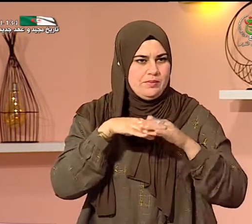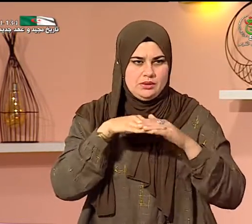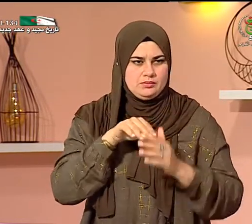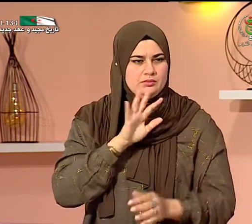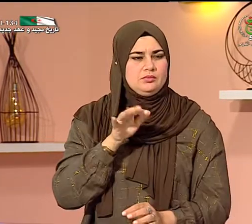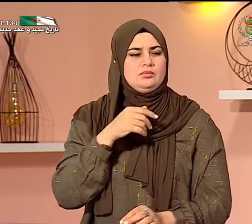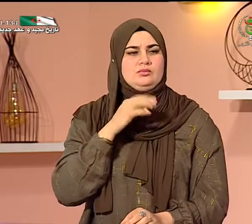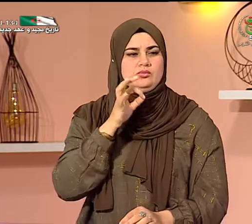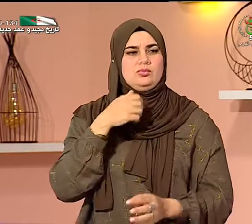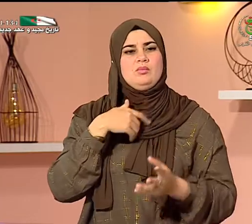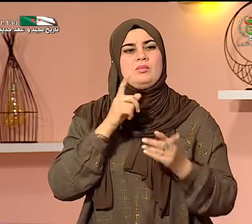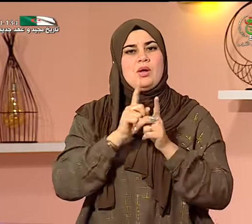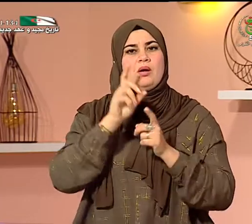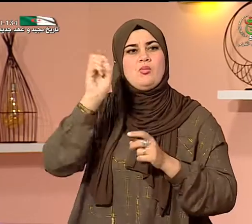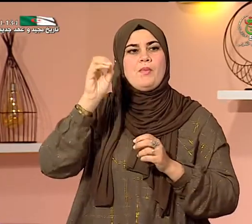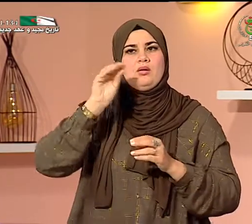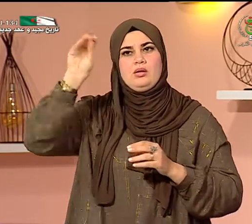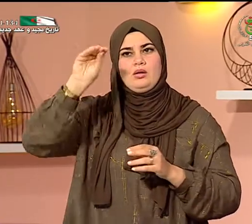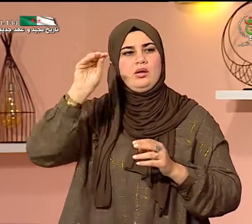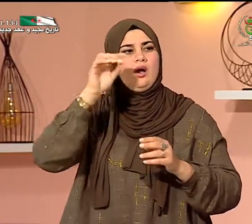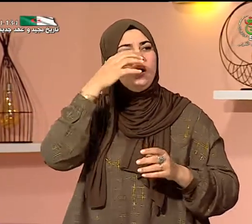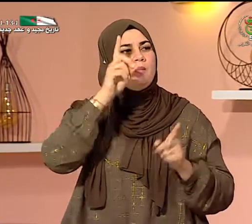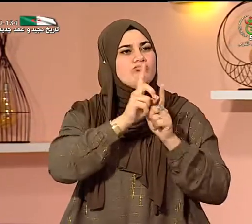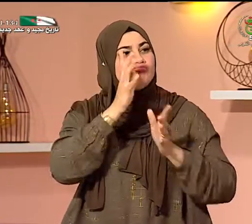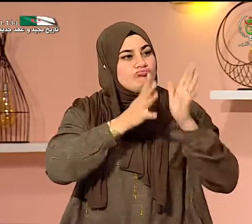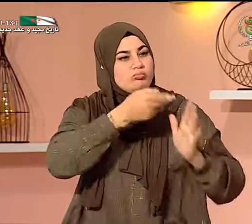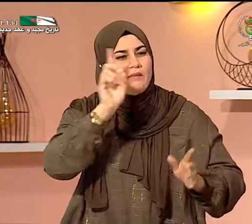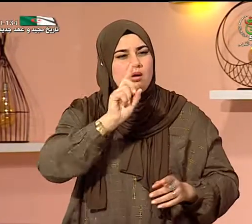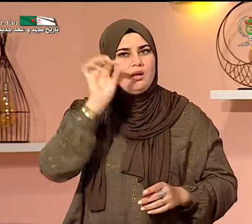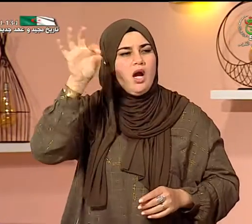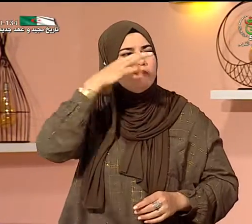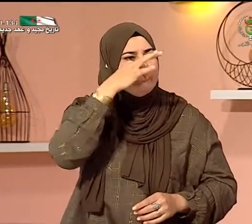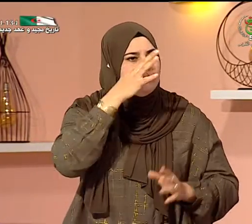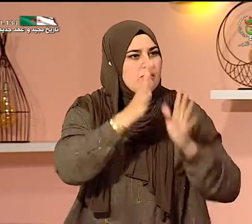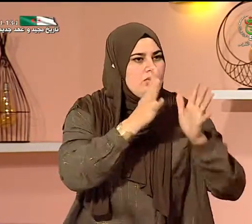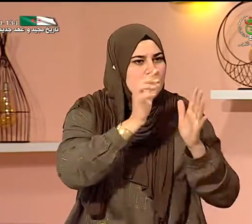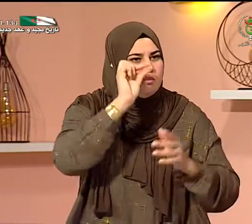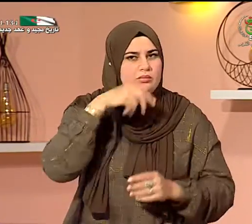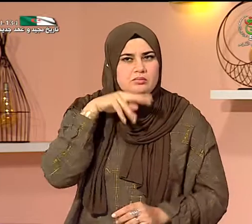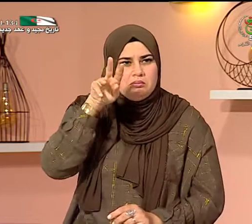أطفال يعني كحد أقصى كان الأستاذ يعلمنا